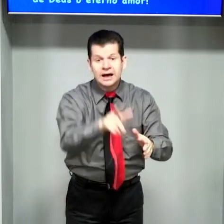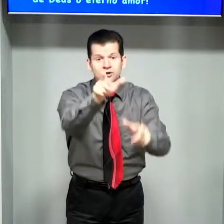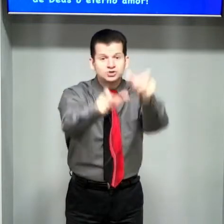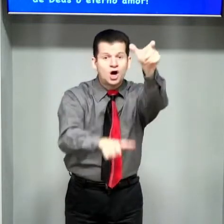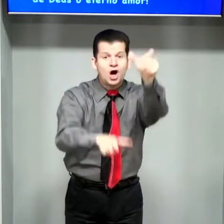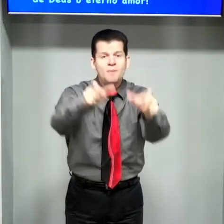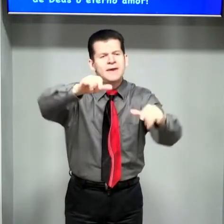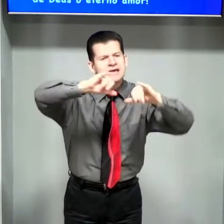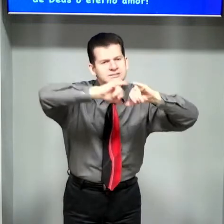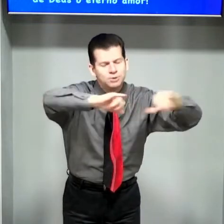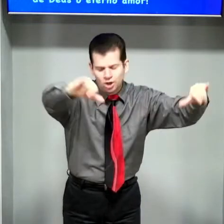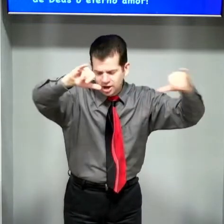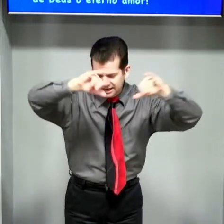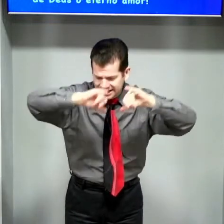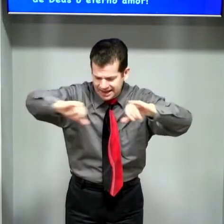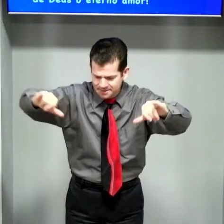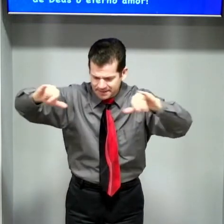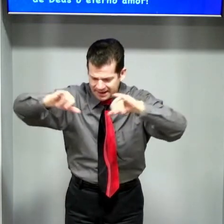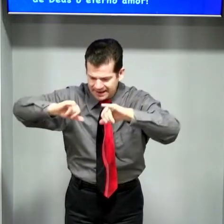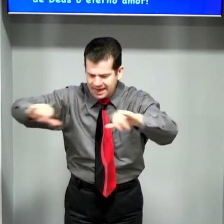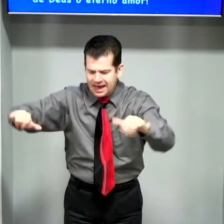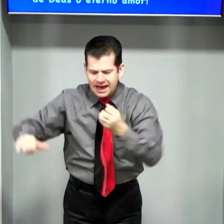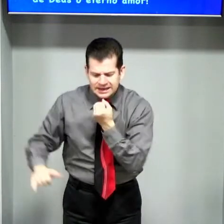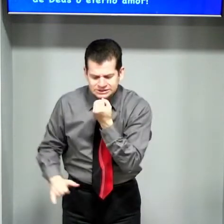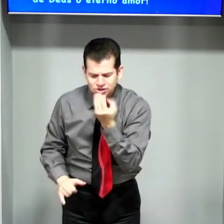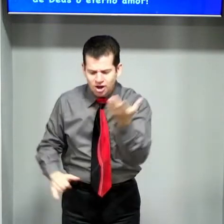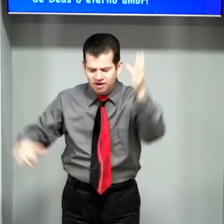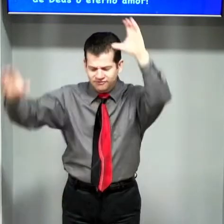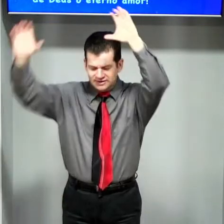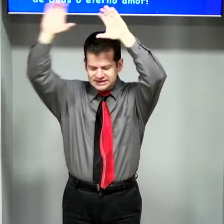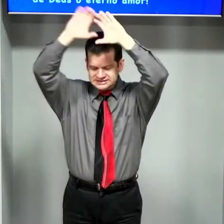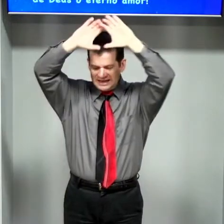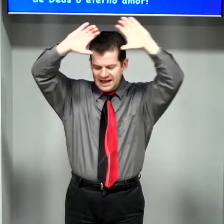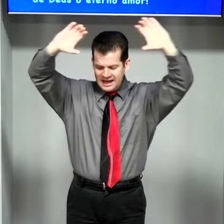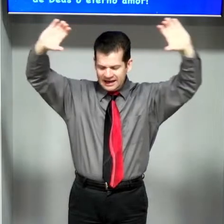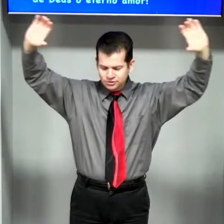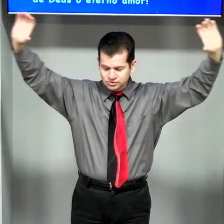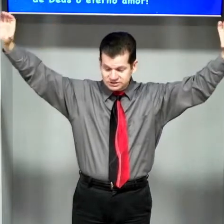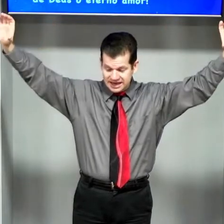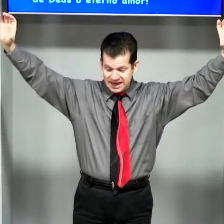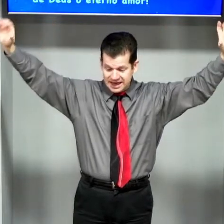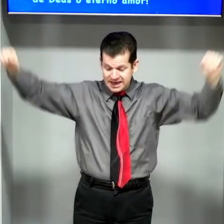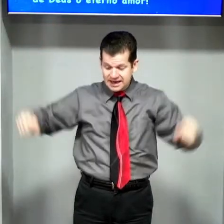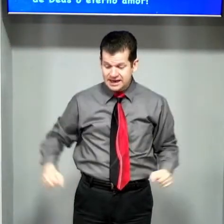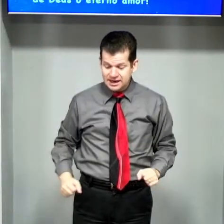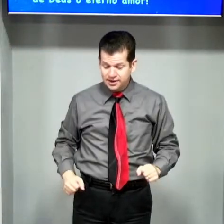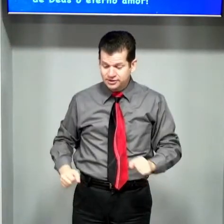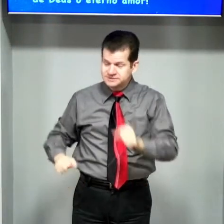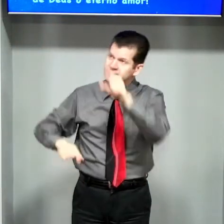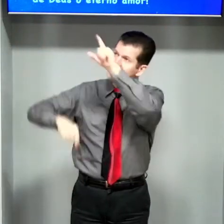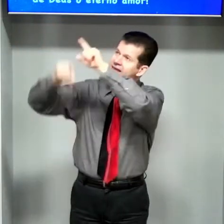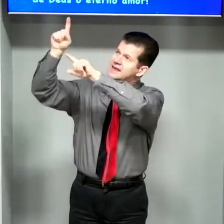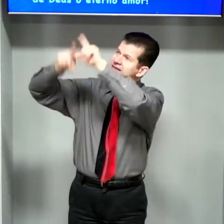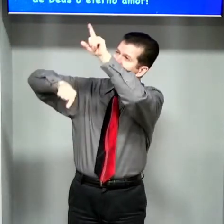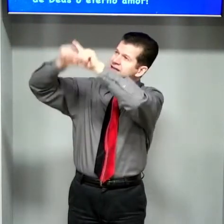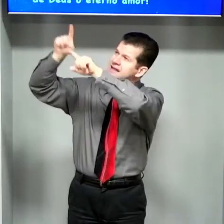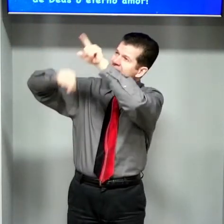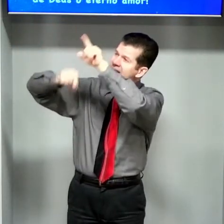aos homens proclamai as novas lá dos céus. Estrelas